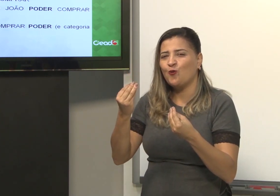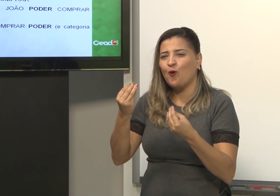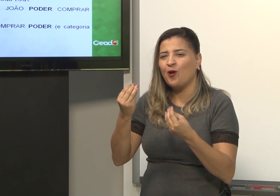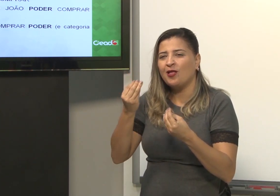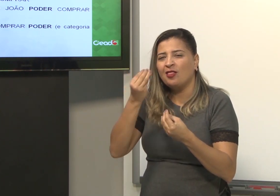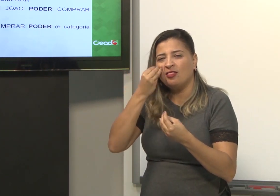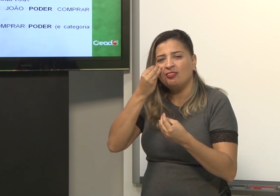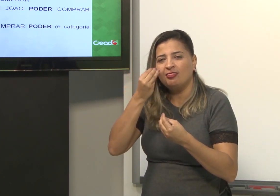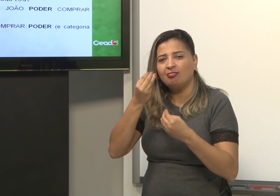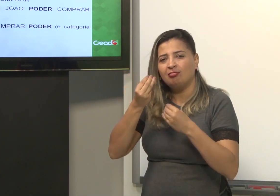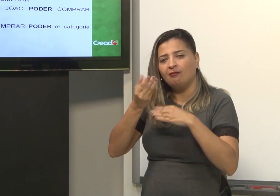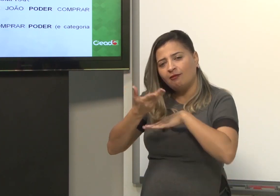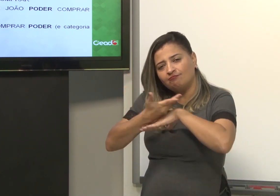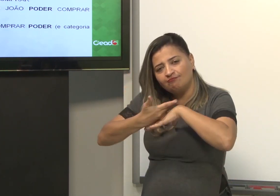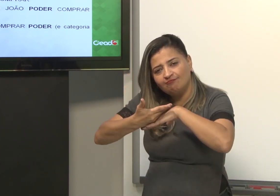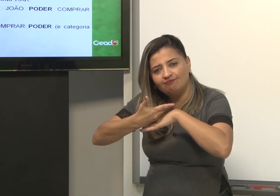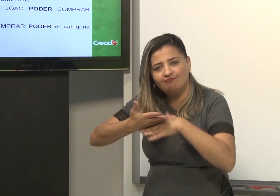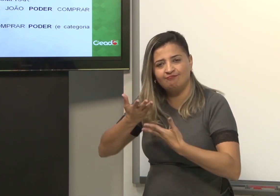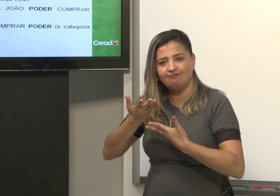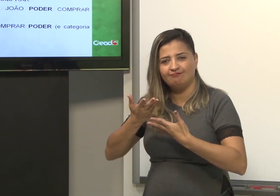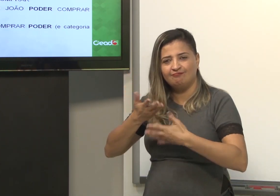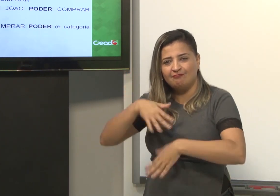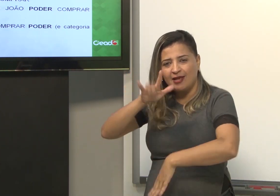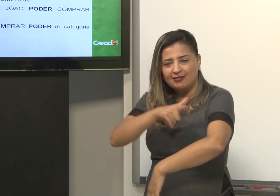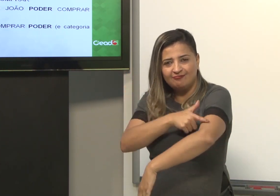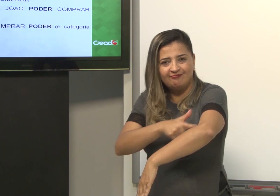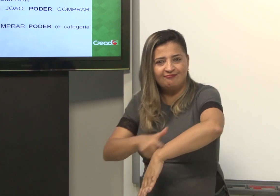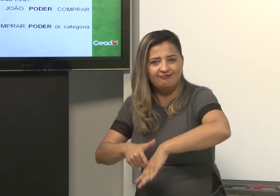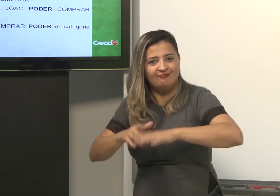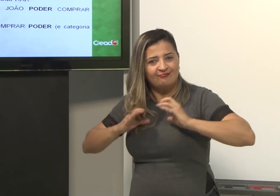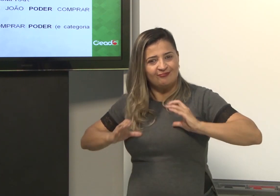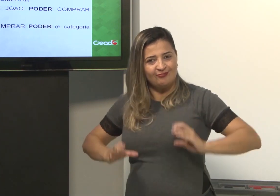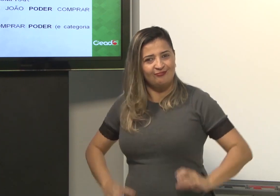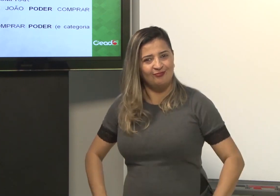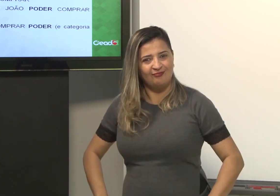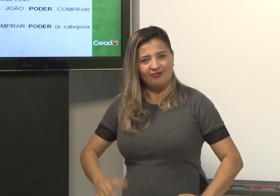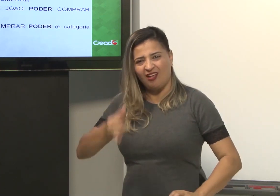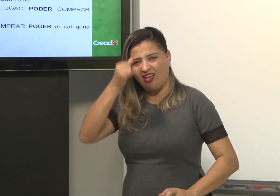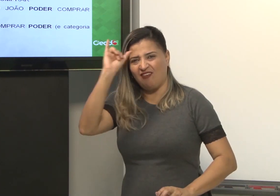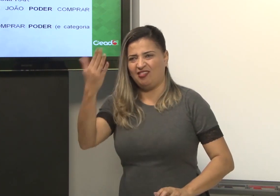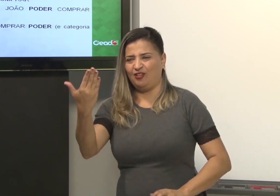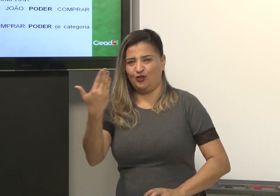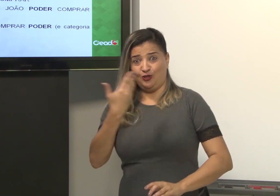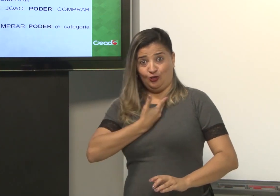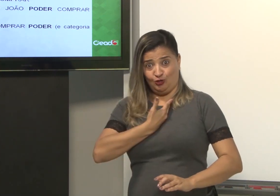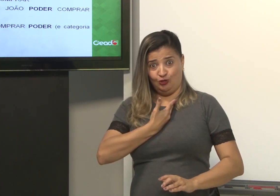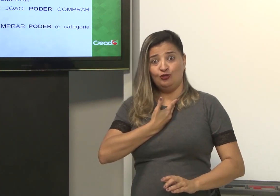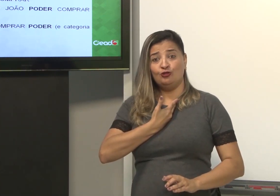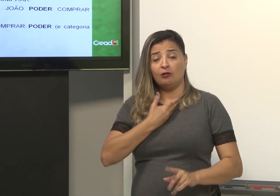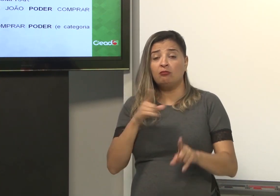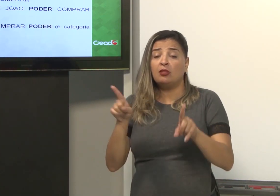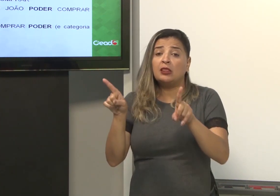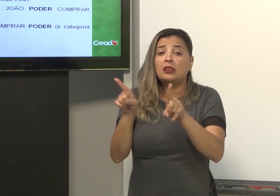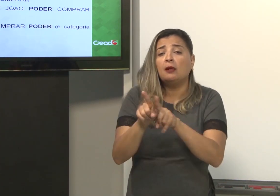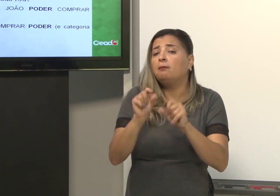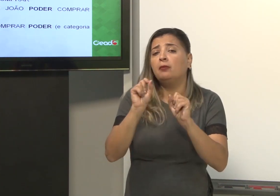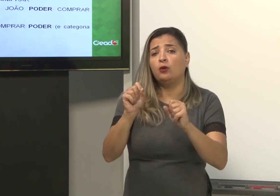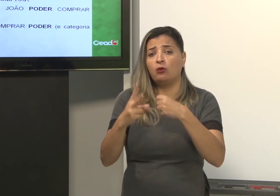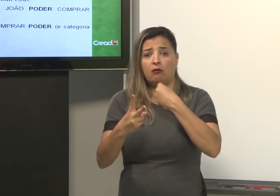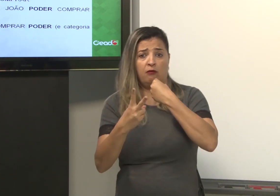mas para dar forma, dar o jeito, o modo, como fala com